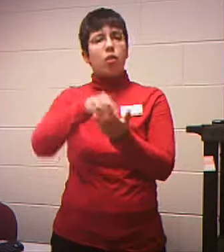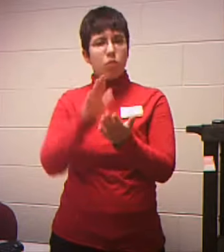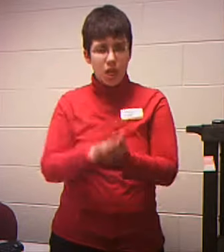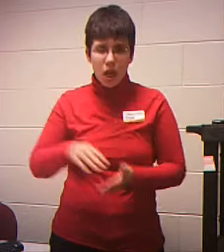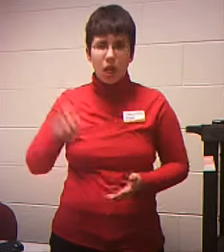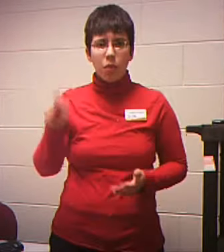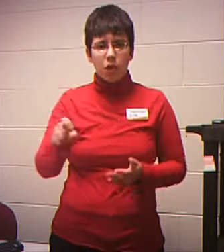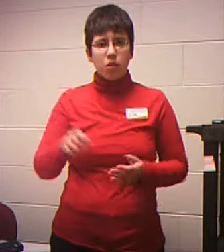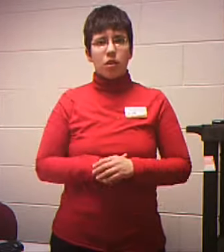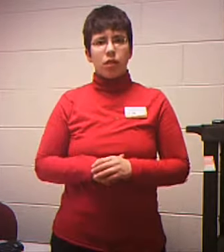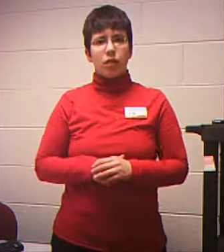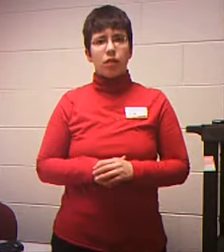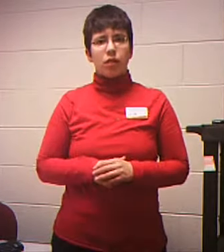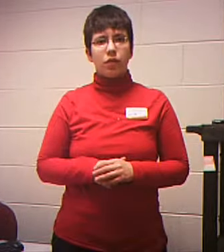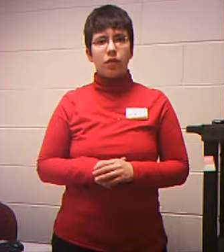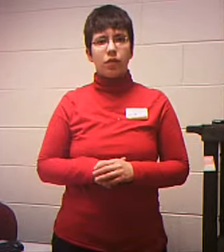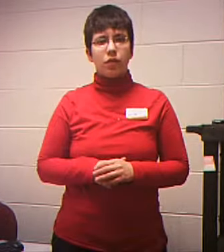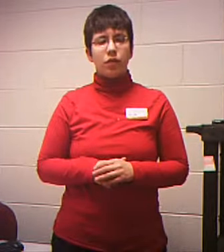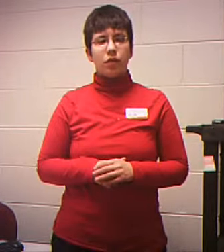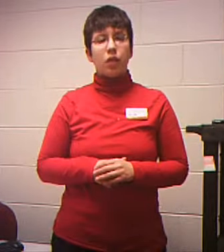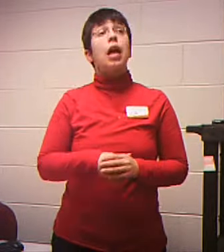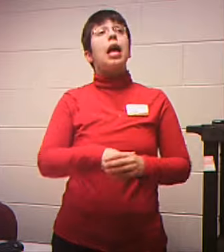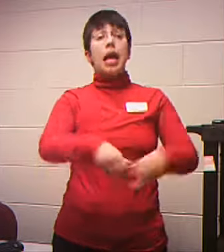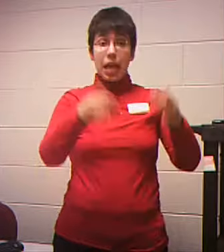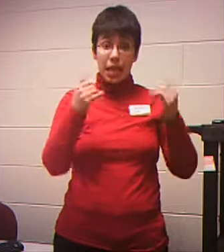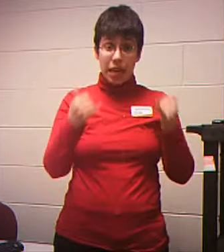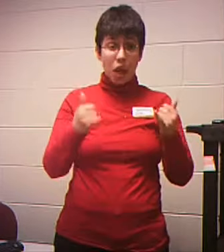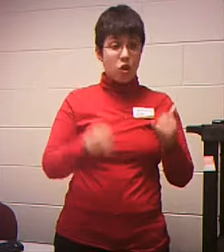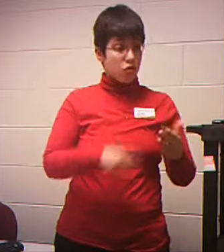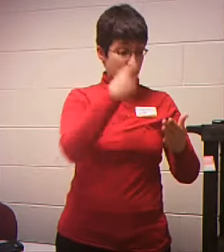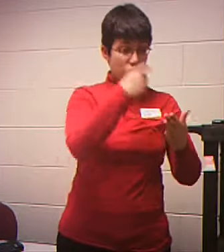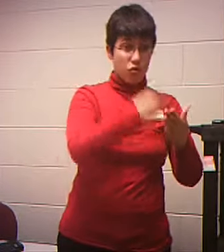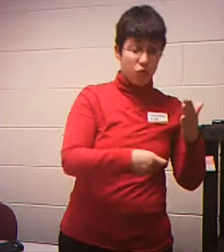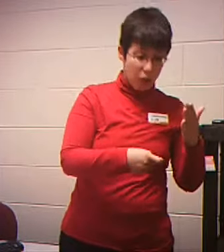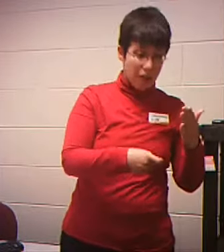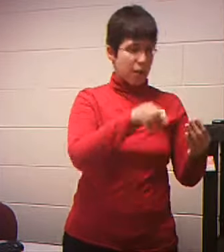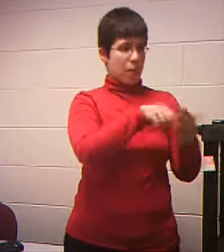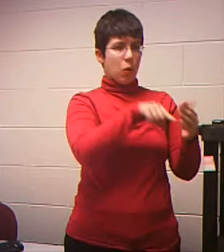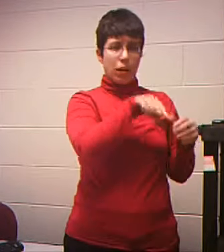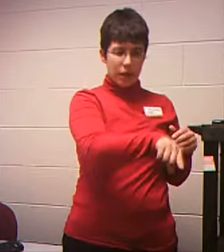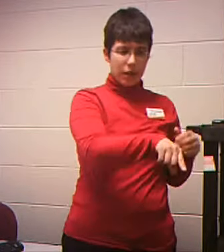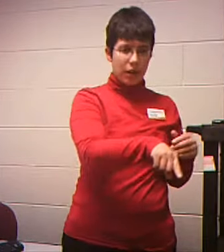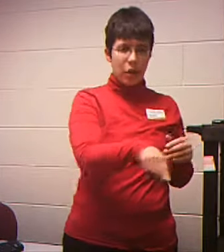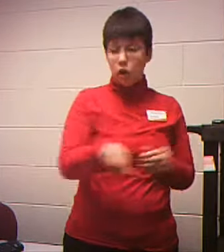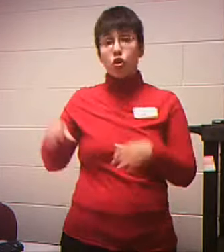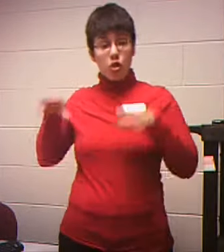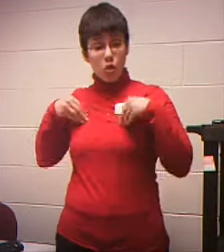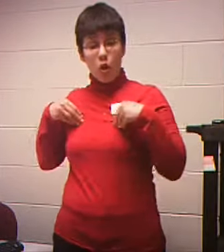And then Whether If you Rent Then you Can put That here If you Don't rent And you Own Then write Down What the Principal And interest Is